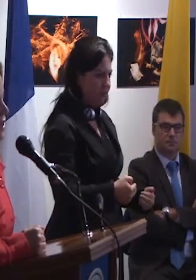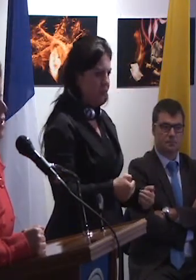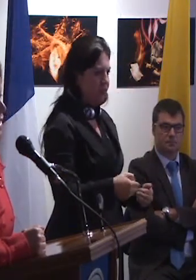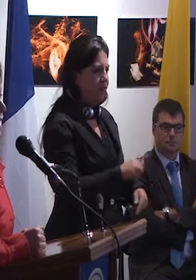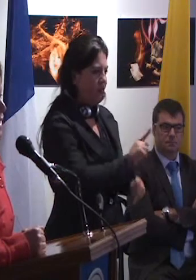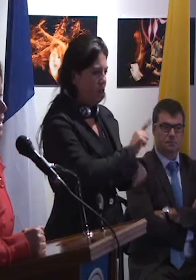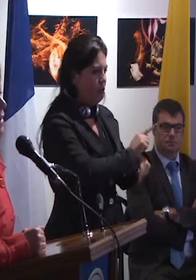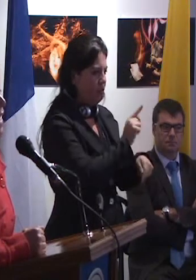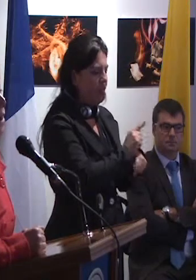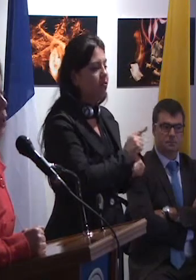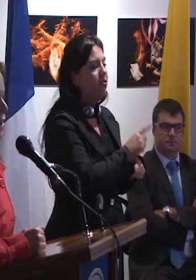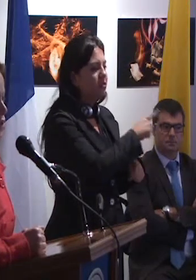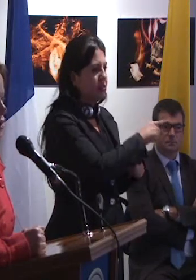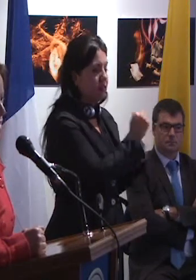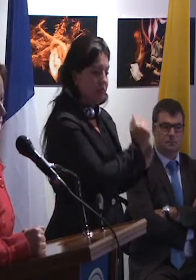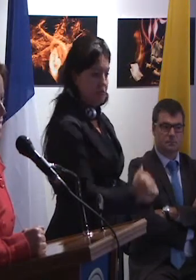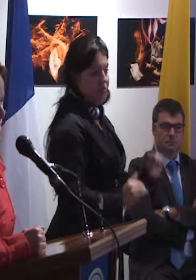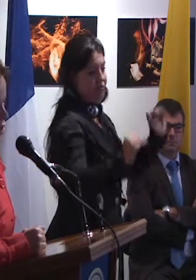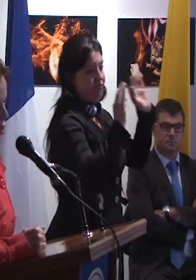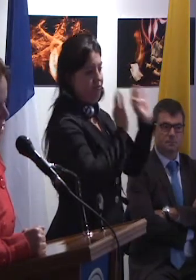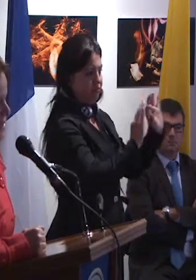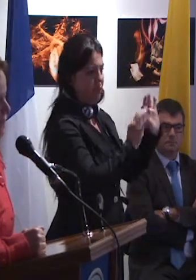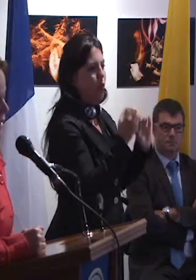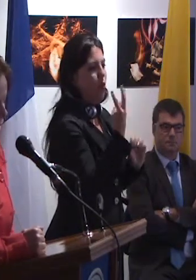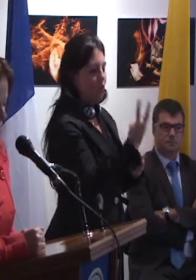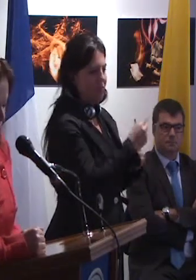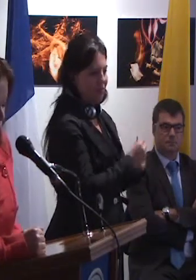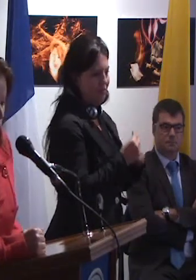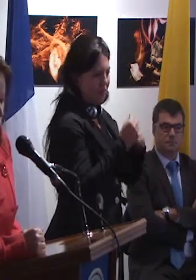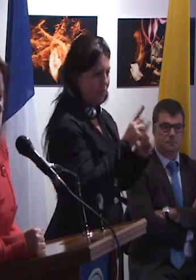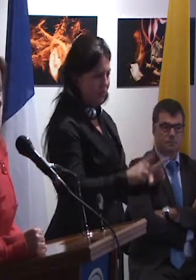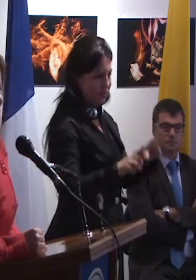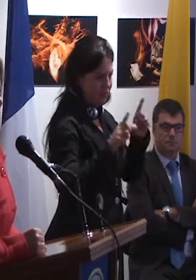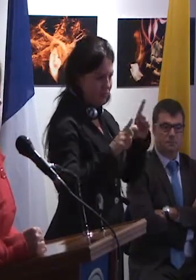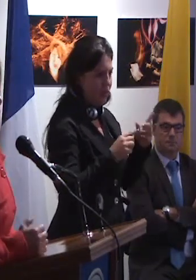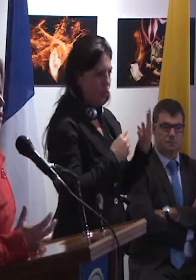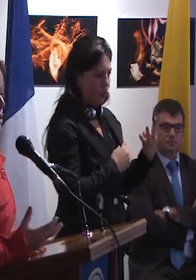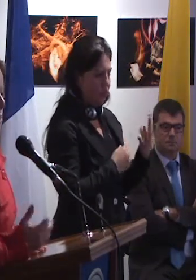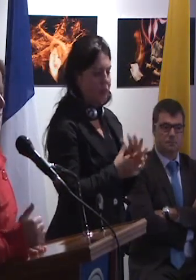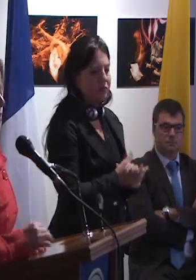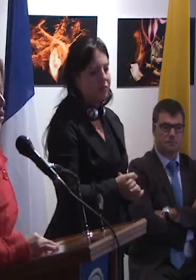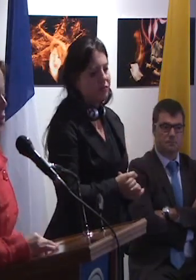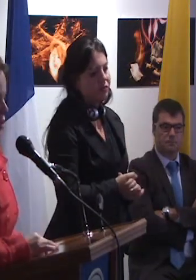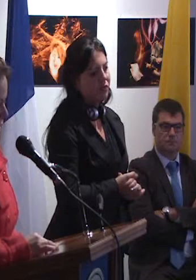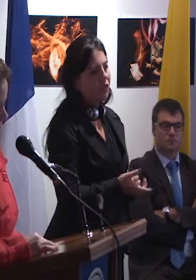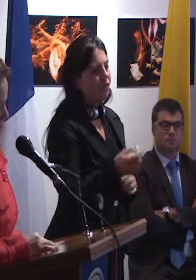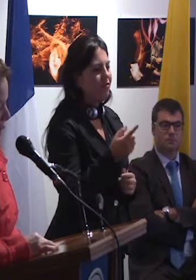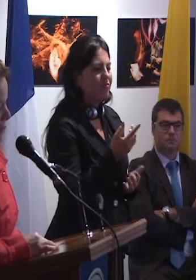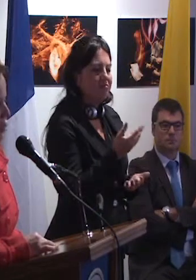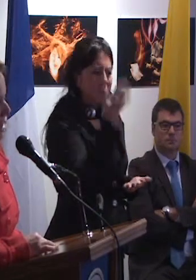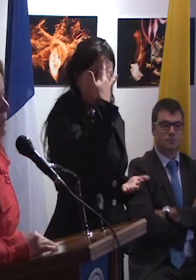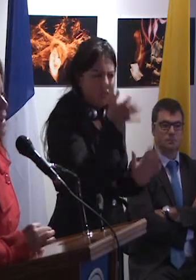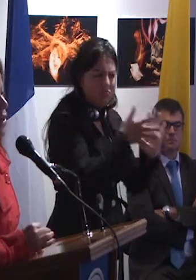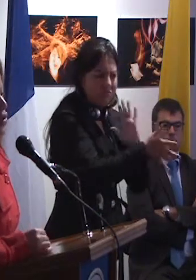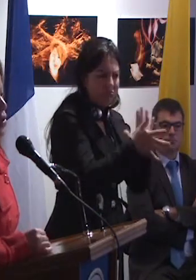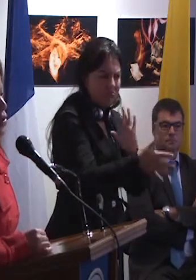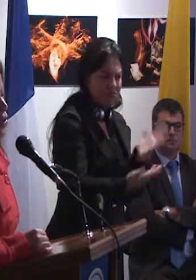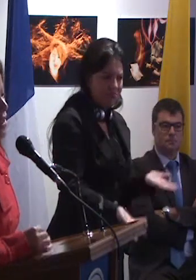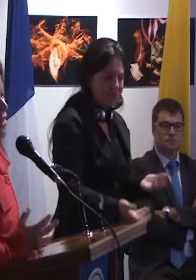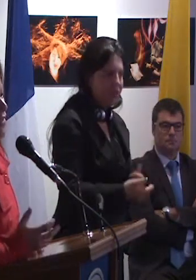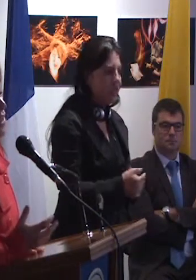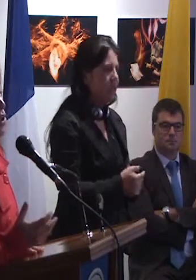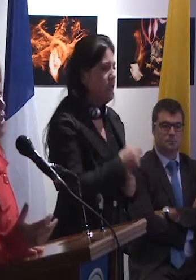con acreditación de alta calidad y cuatro especializaciones. Lo compartimos porque para